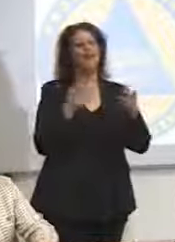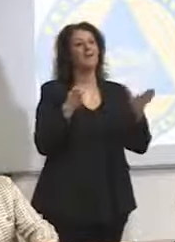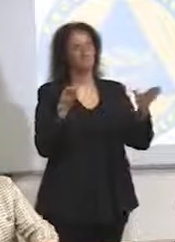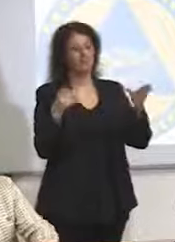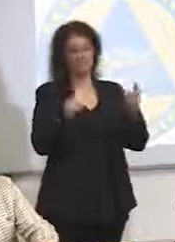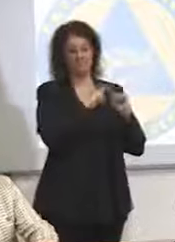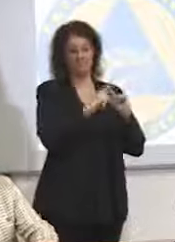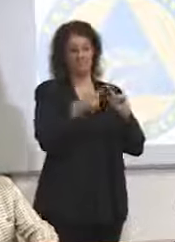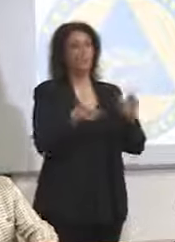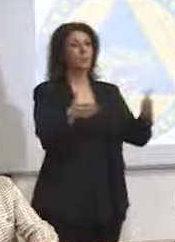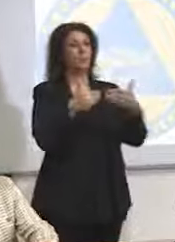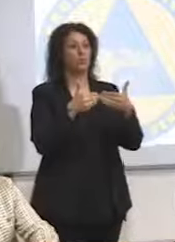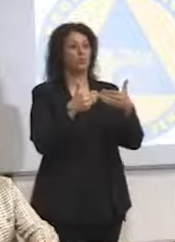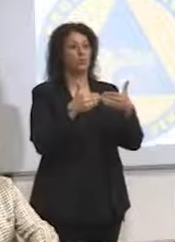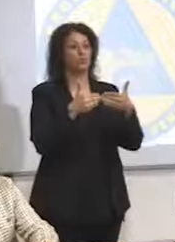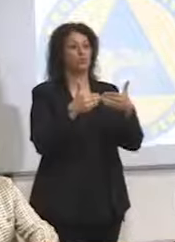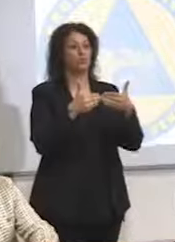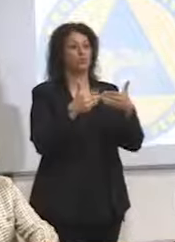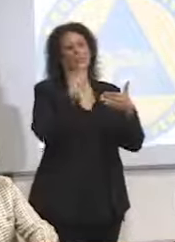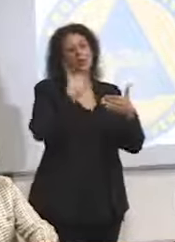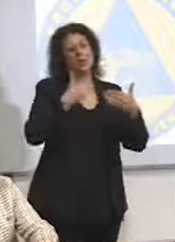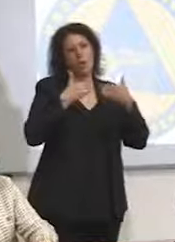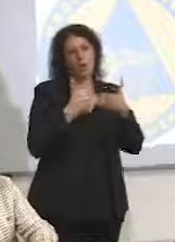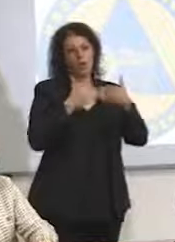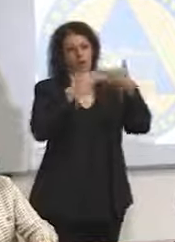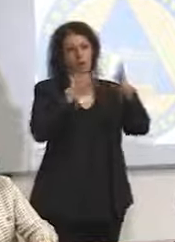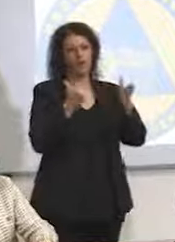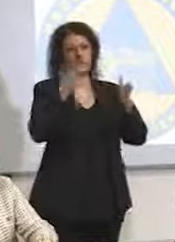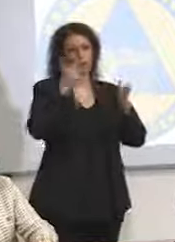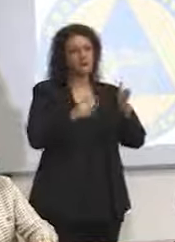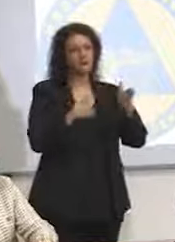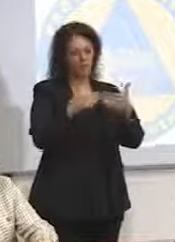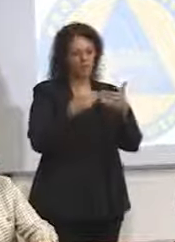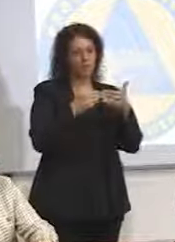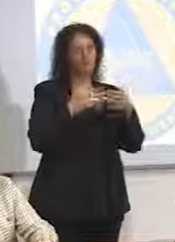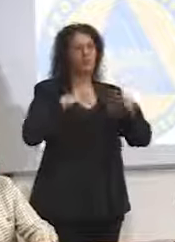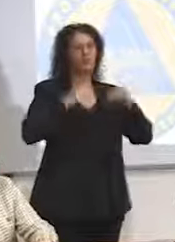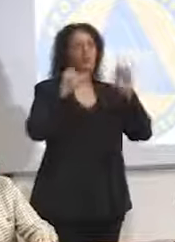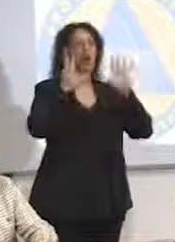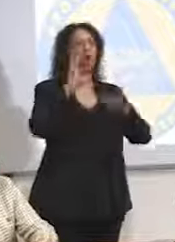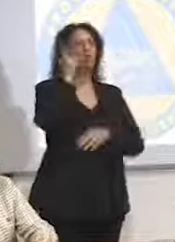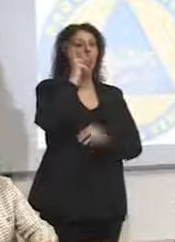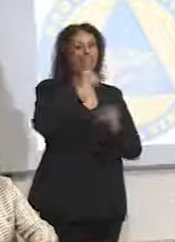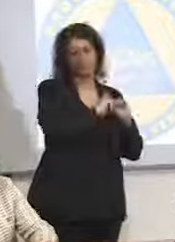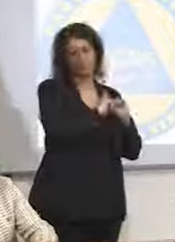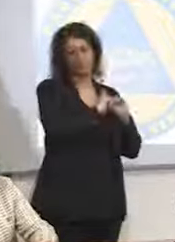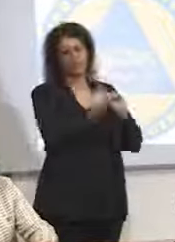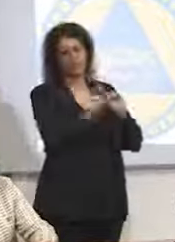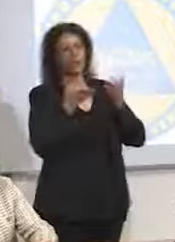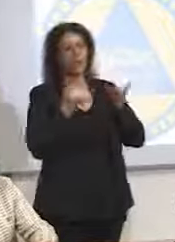fatto e anche di diritto ci trasciniamo dall'8 di marzo, perché poi è quella la data.